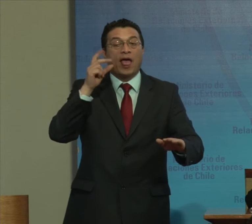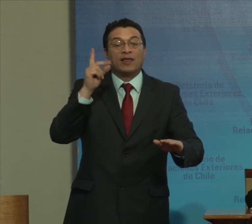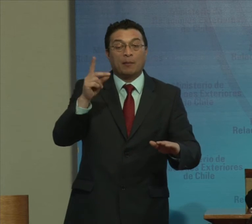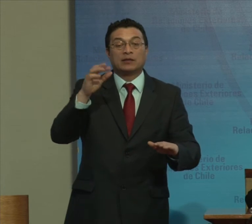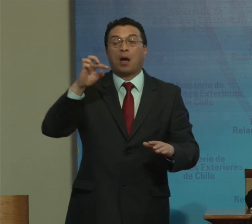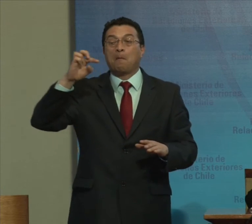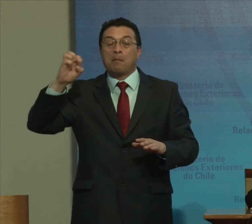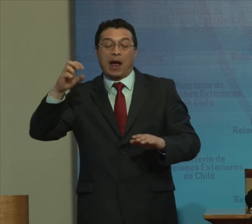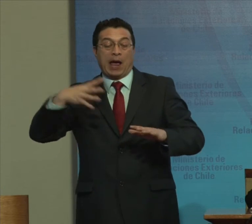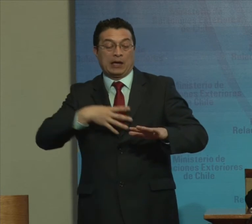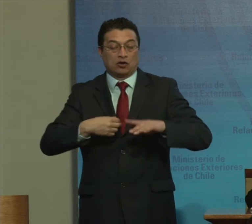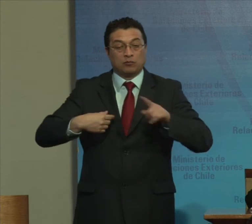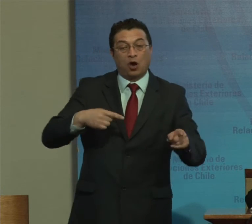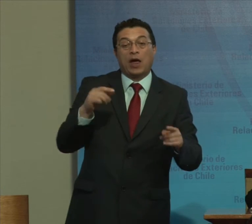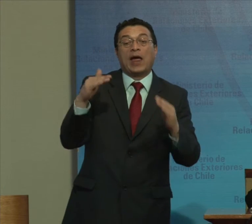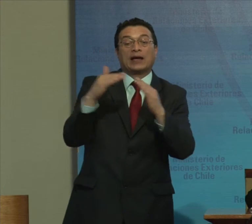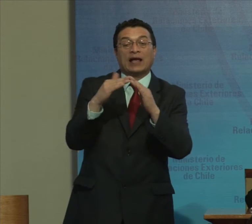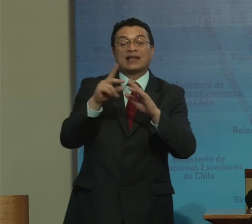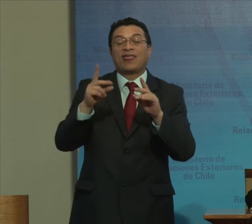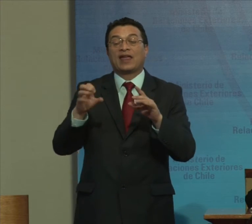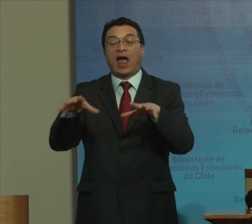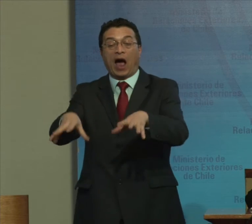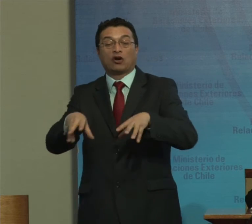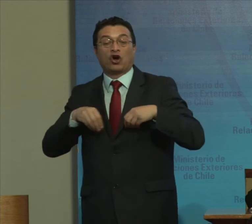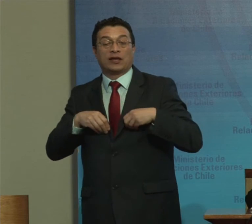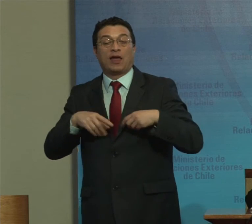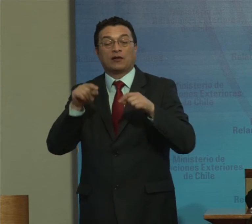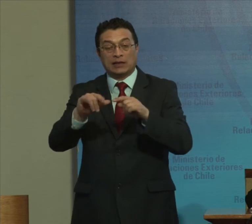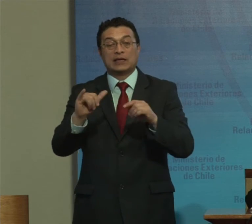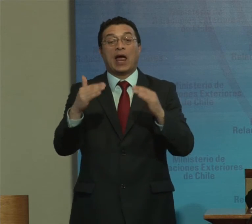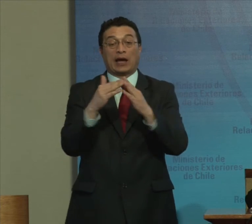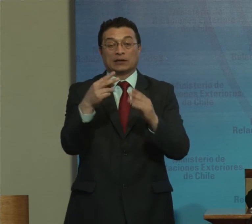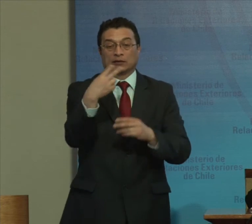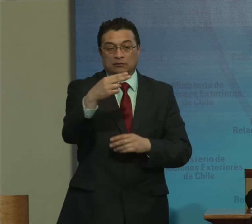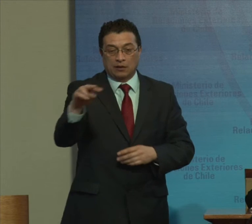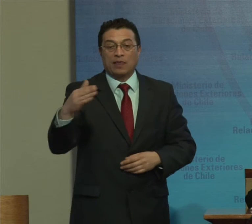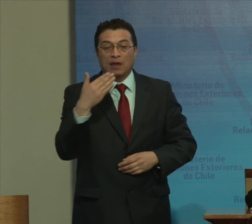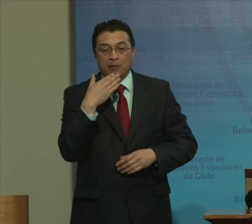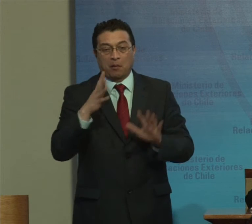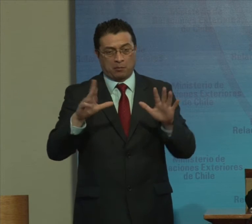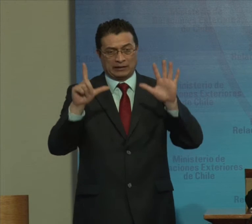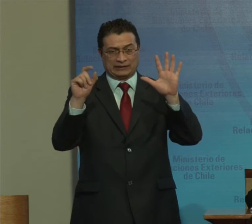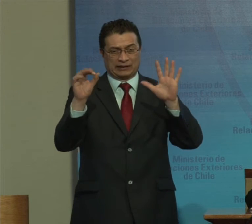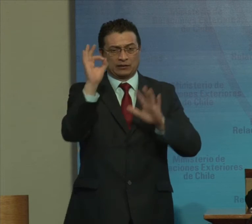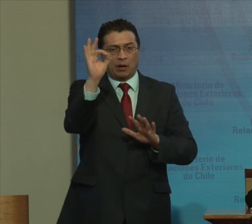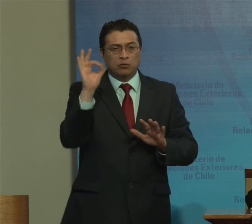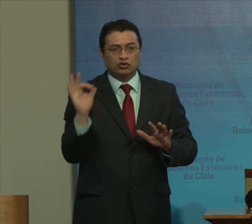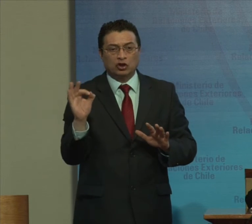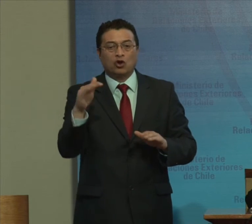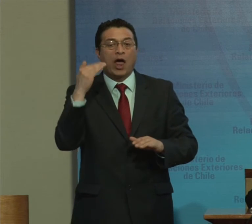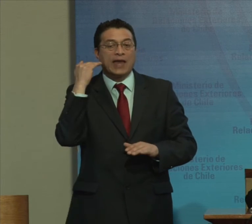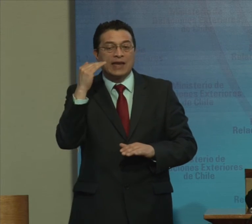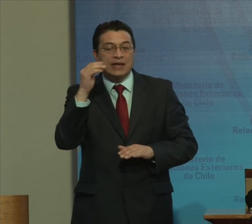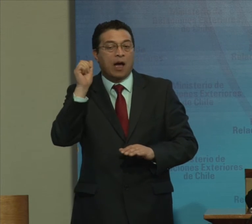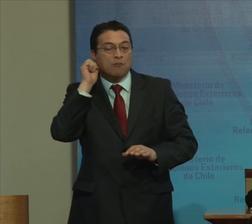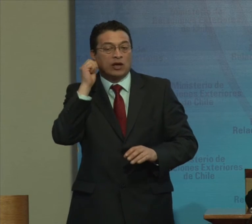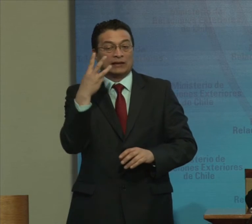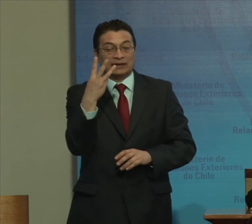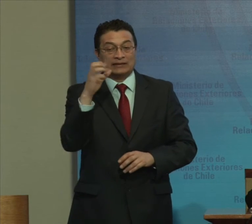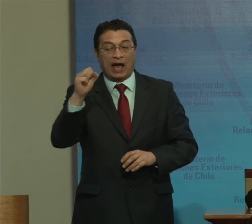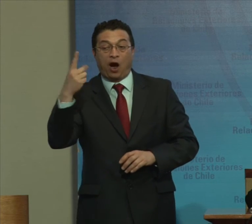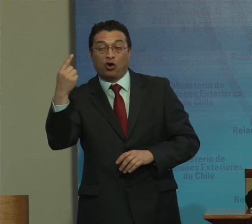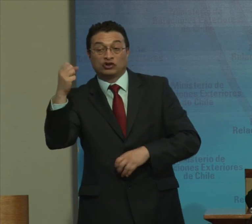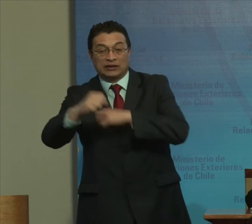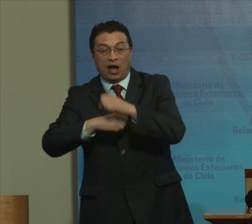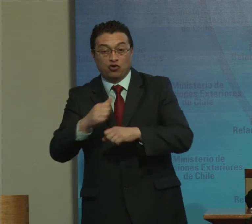particular En casas de acogida Pero también En sus propios hogares Considerando Que del 70% De niñas Entre 3 y